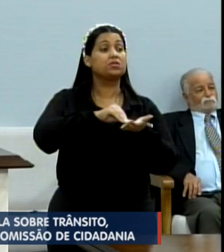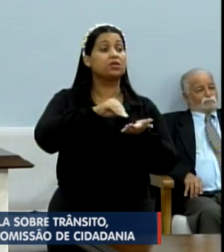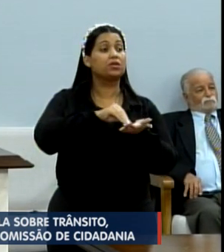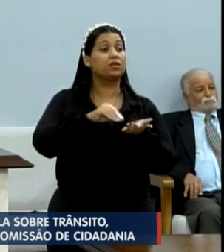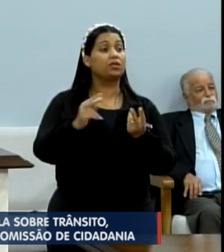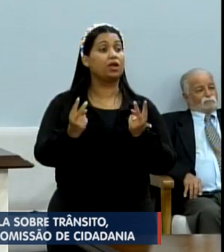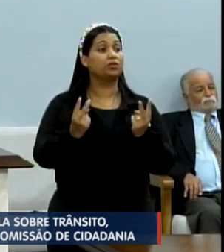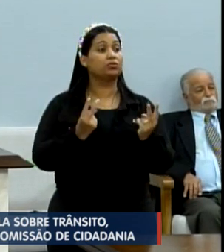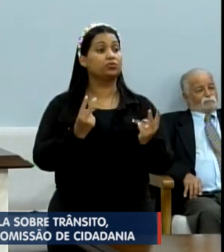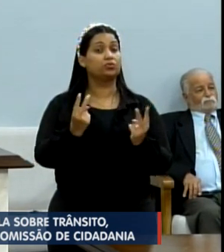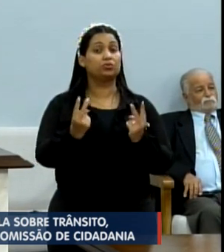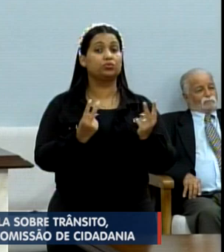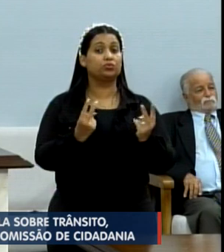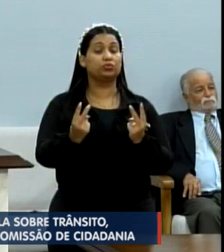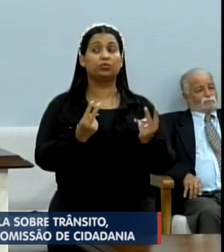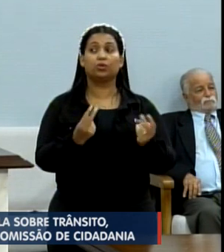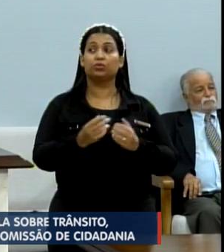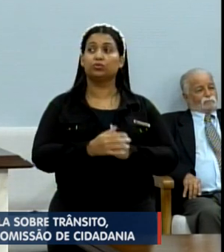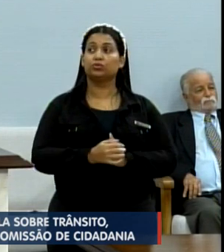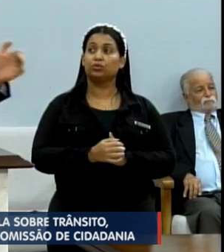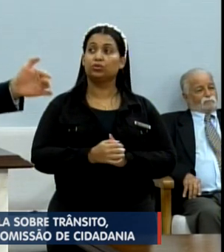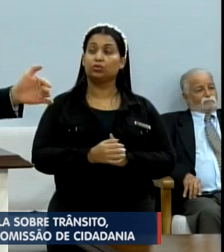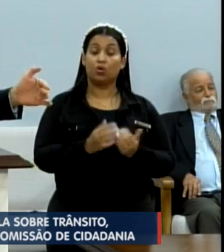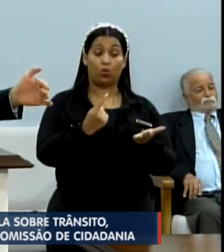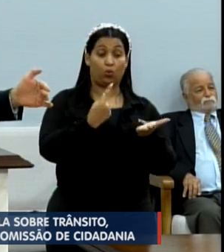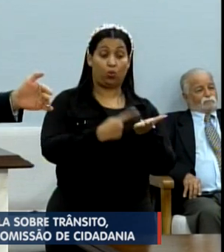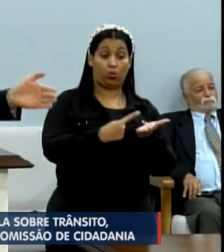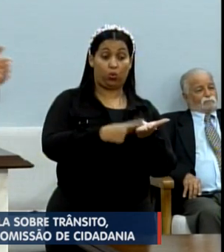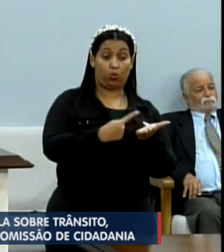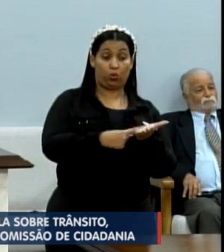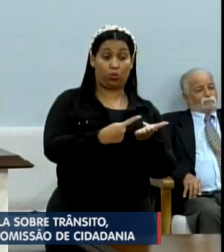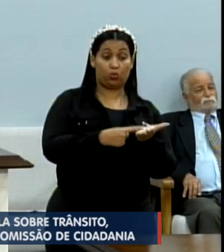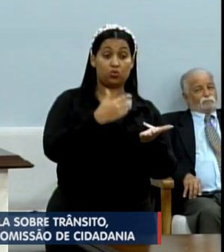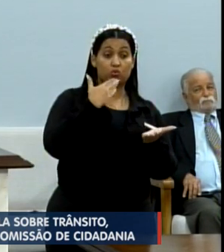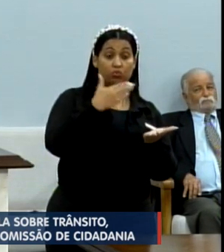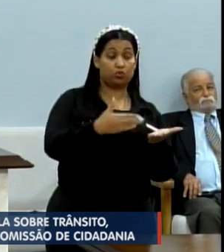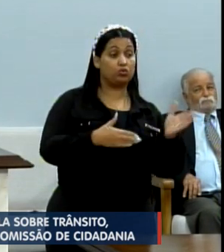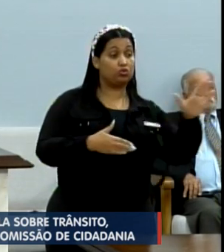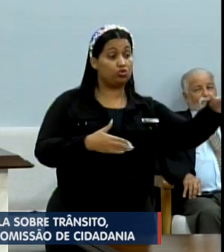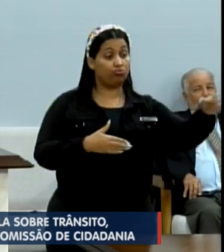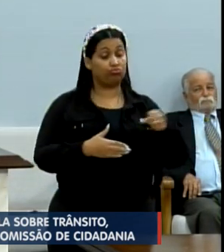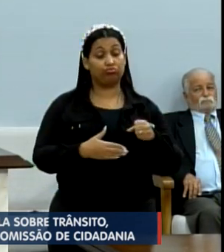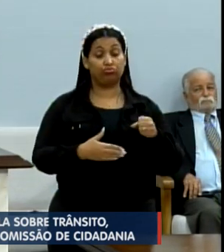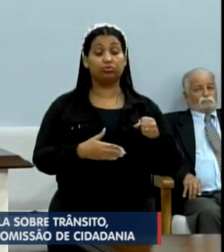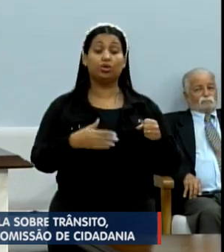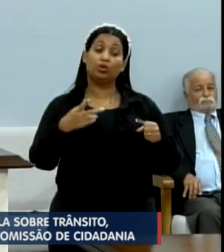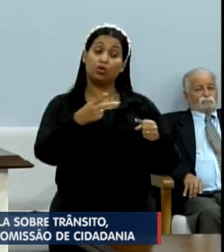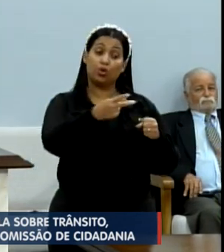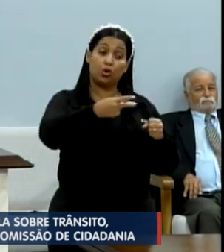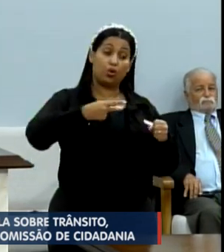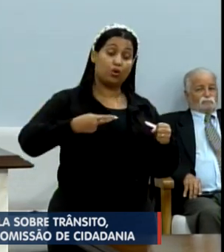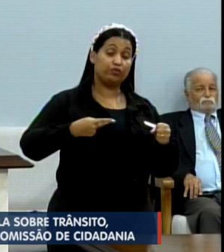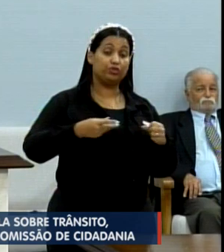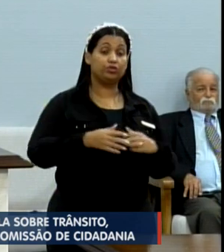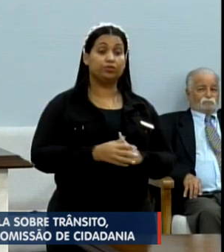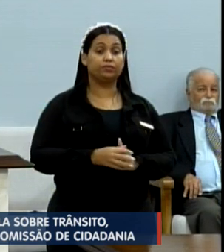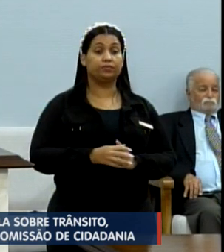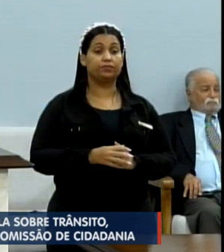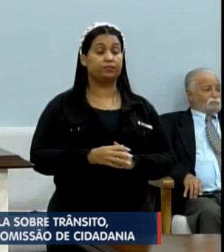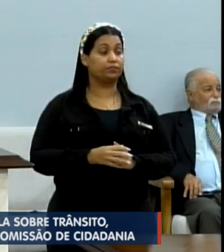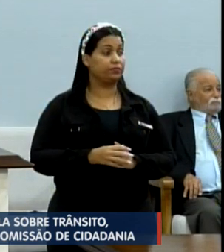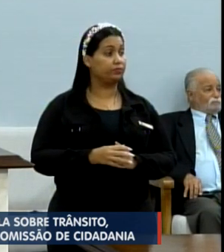num acordo aqui entre um pedido de convocação e um convite feito pelo plenário.